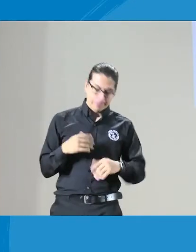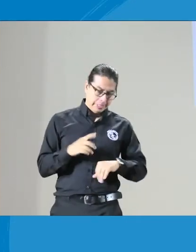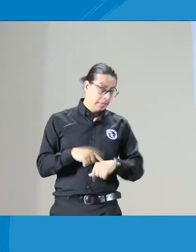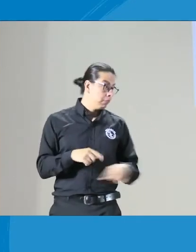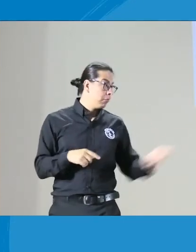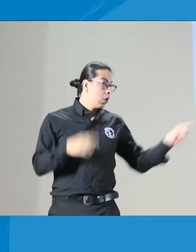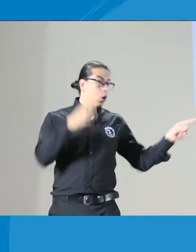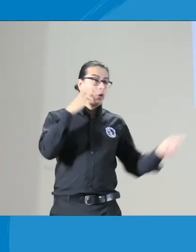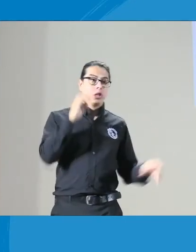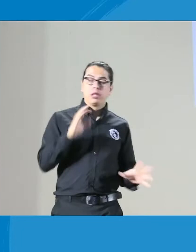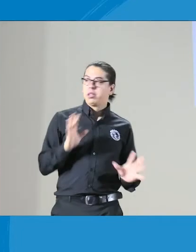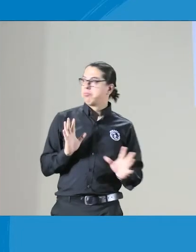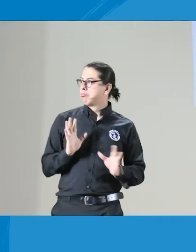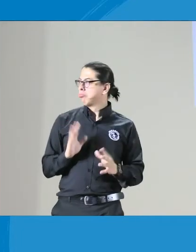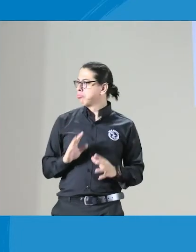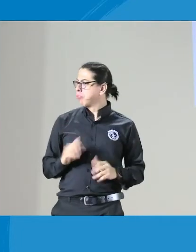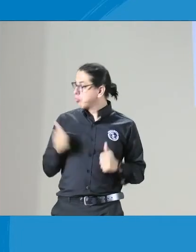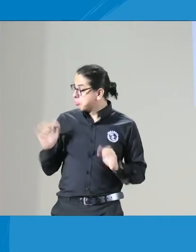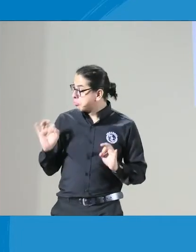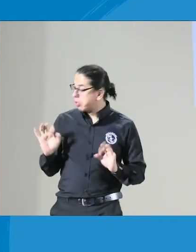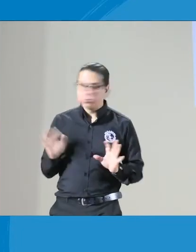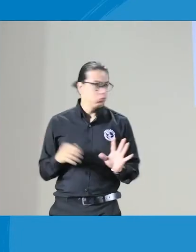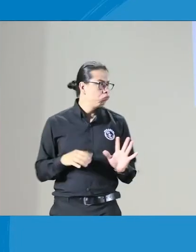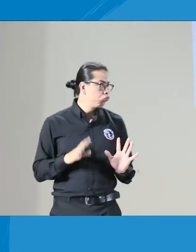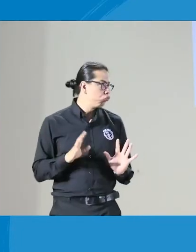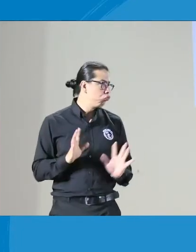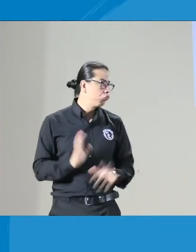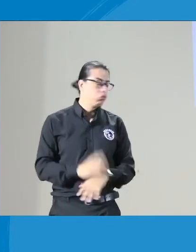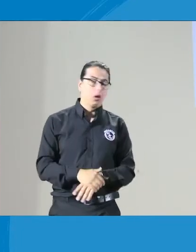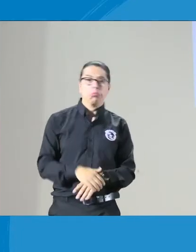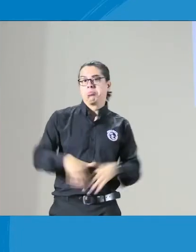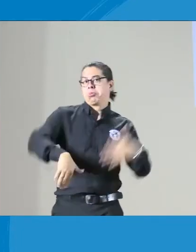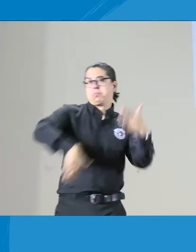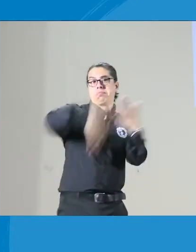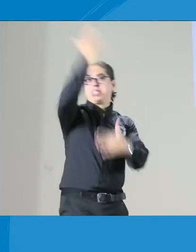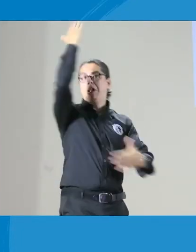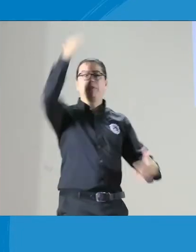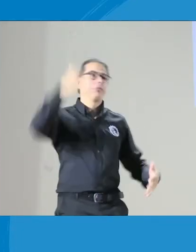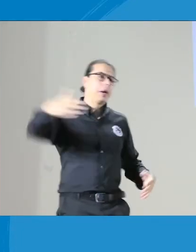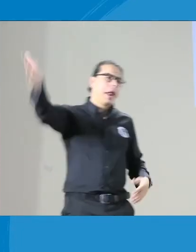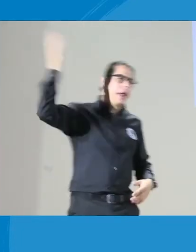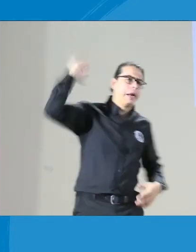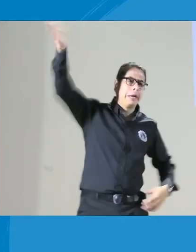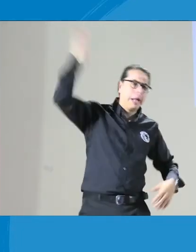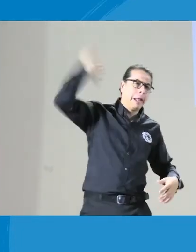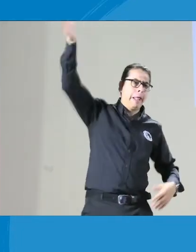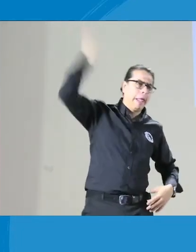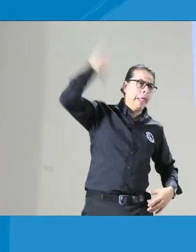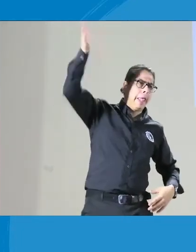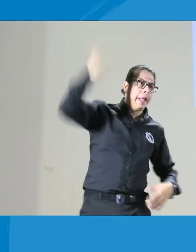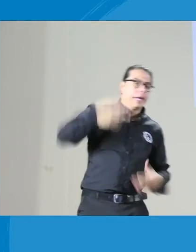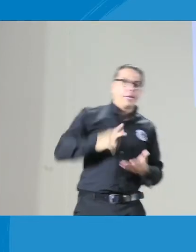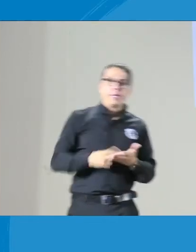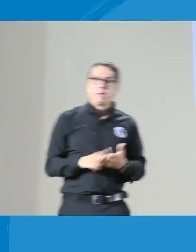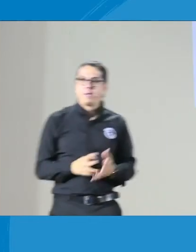protocolo, todo bien. Y el intérprete dice, bueno, que estamos listos. Sí. Inicia la conferencia.